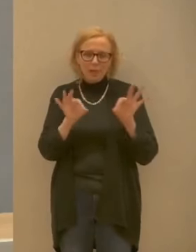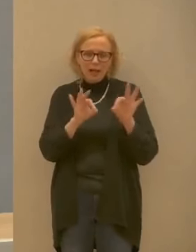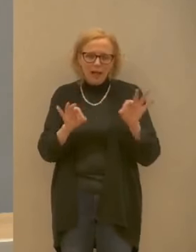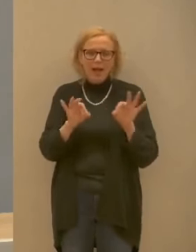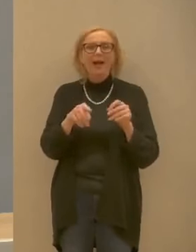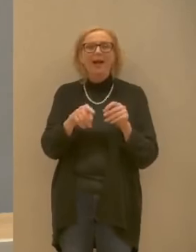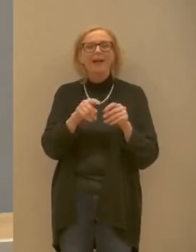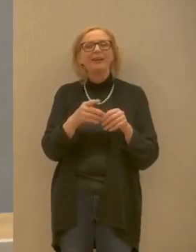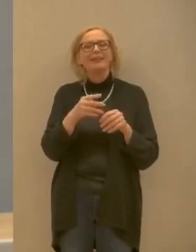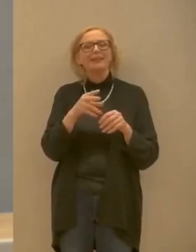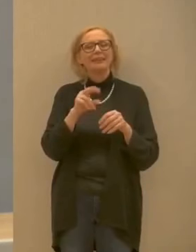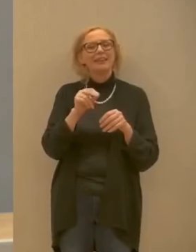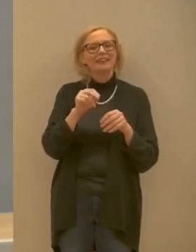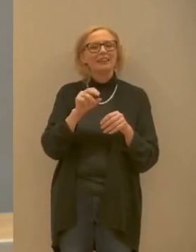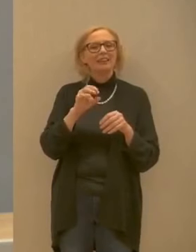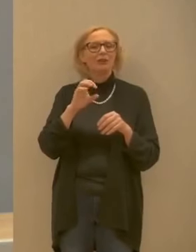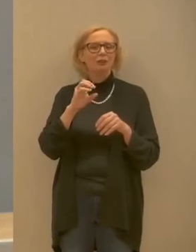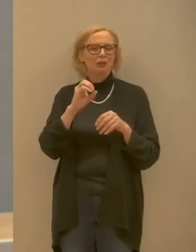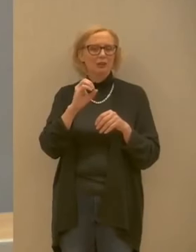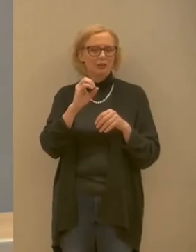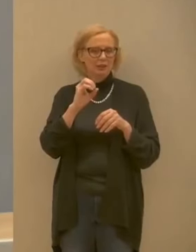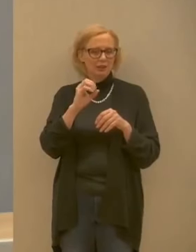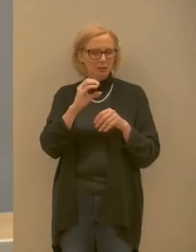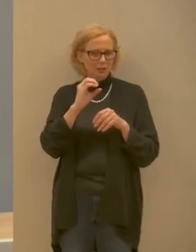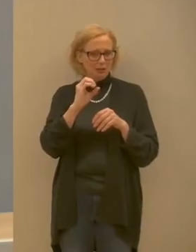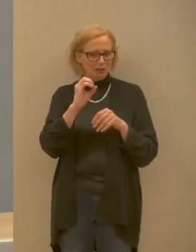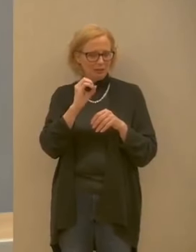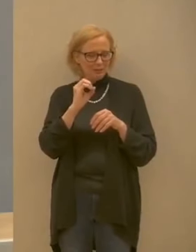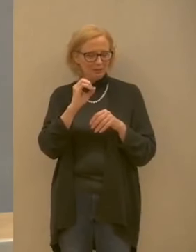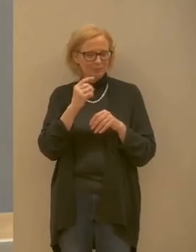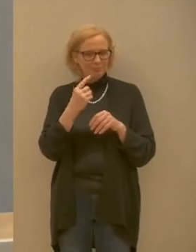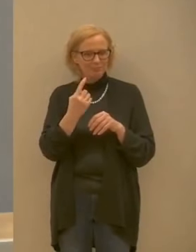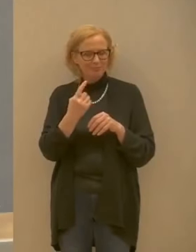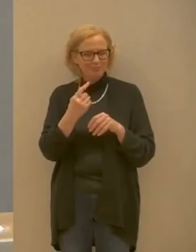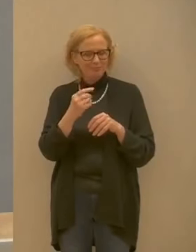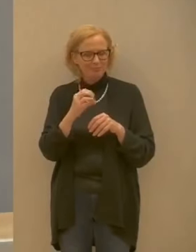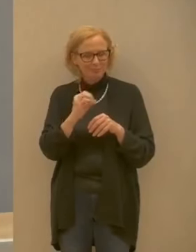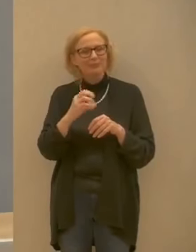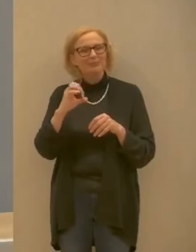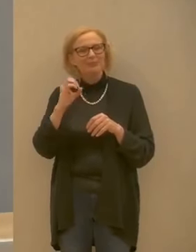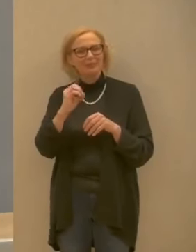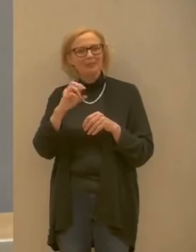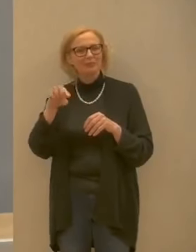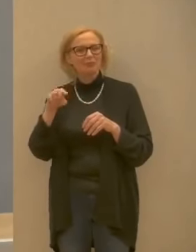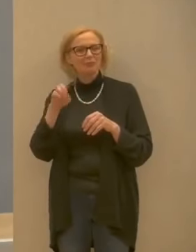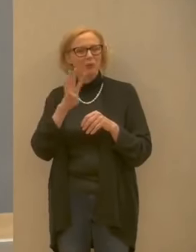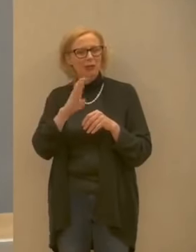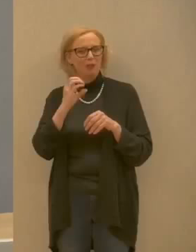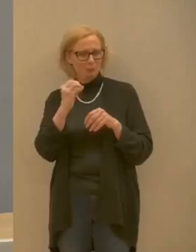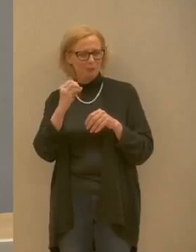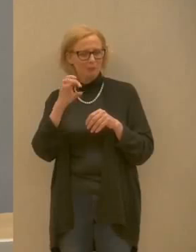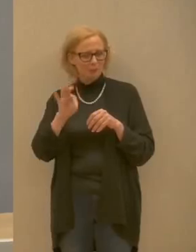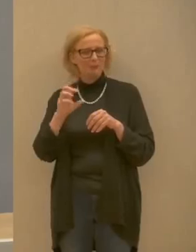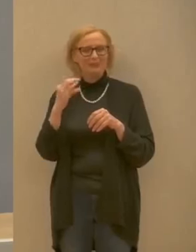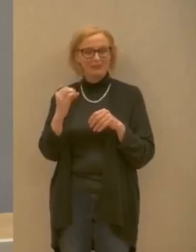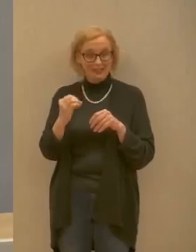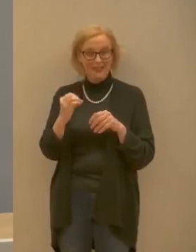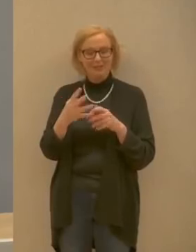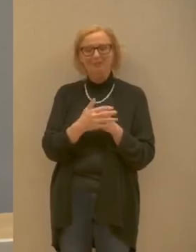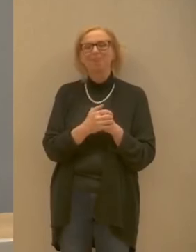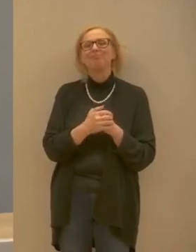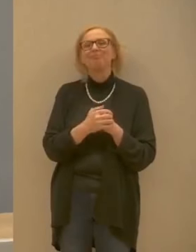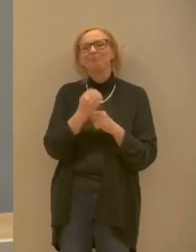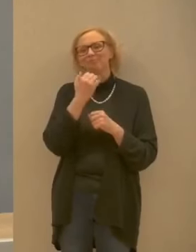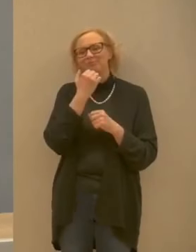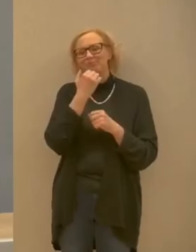Salute 4.0 in pochissimi giorni e che ha avuto un grandissimo successo da quando ieri pomeriggio l'abbiamo presentata durante la conferenza stampa e quindi